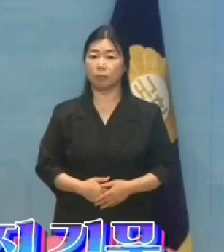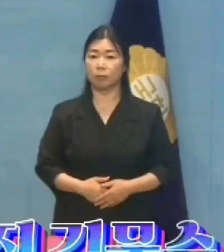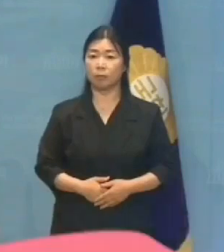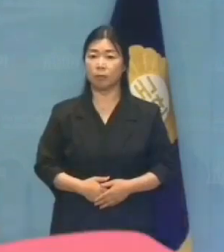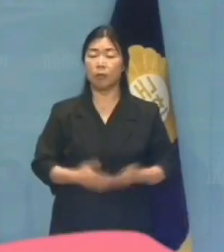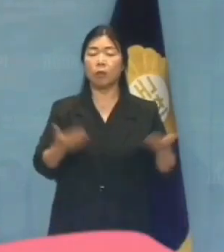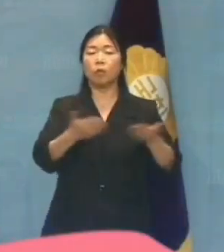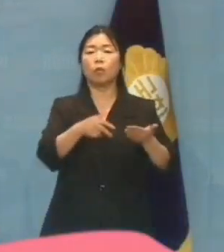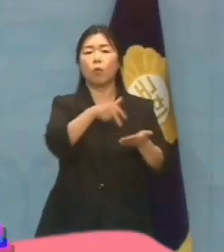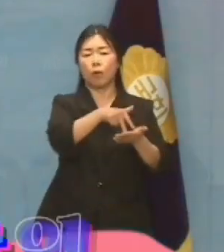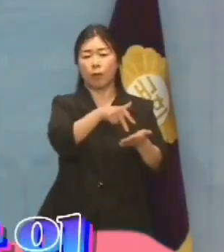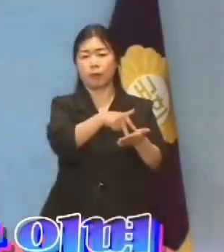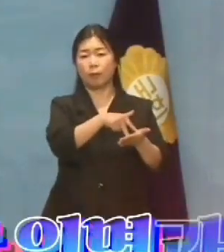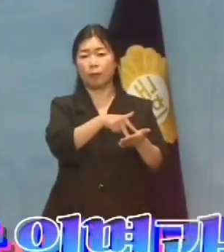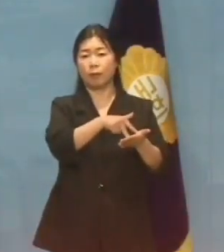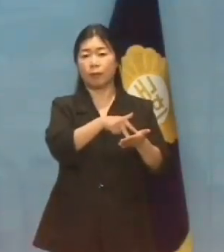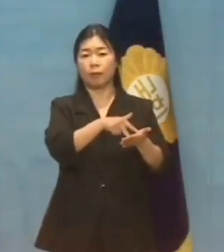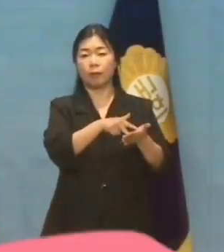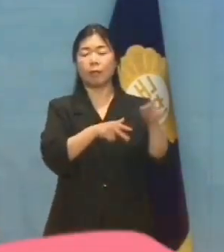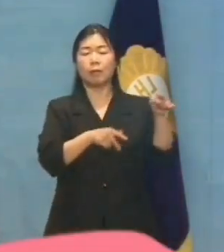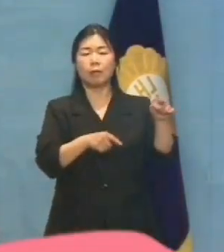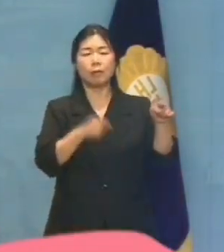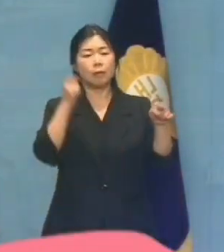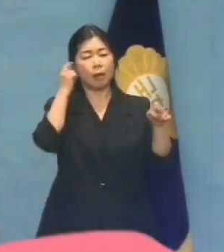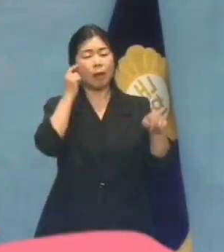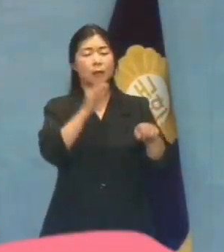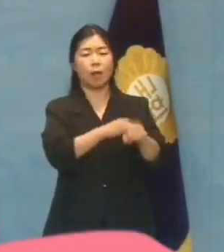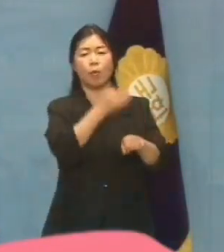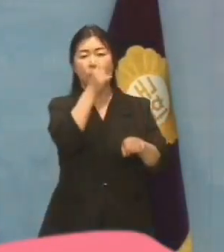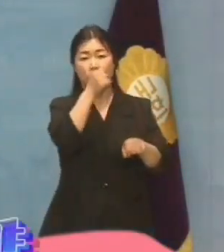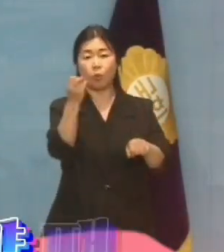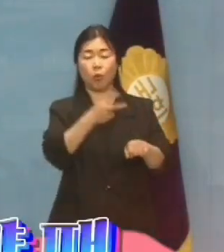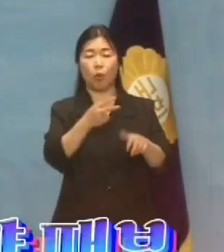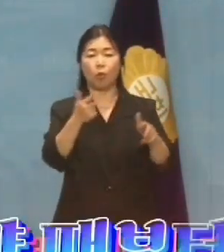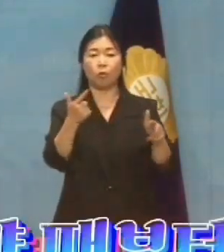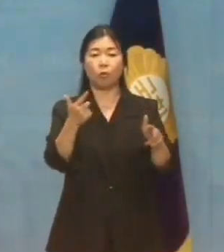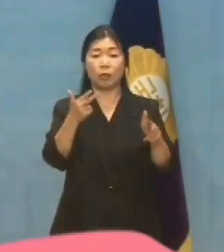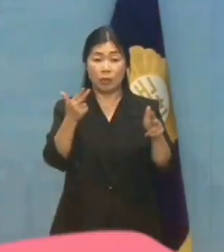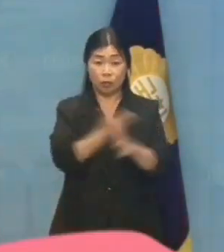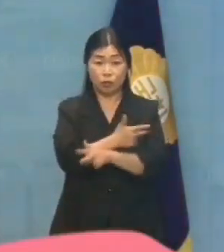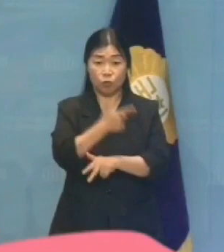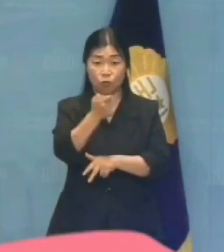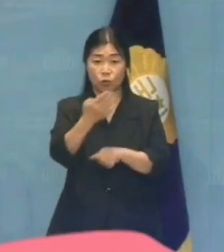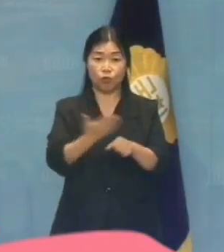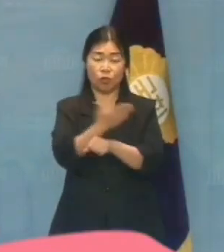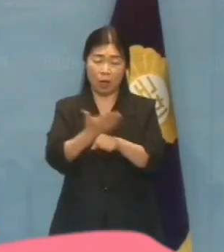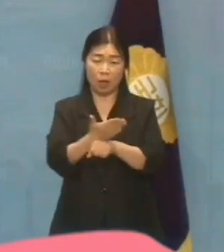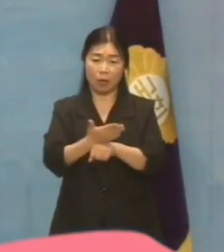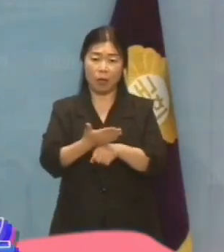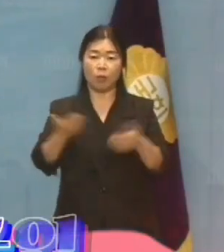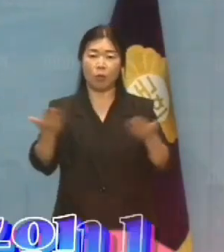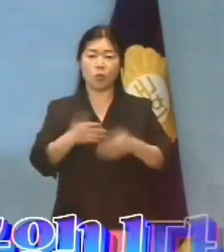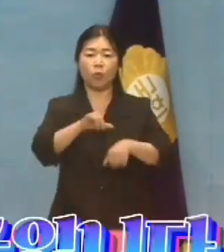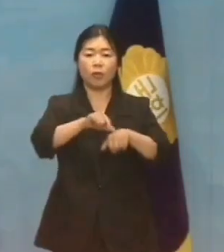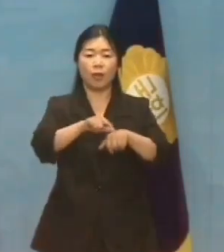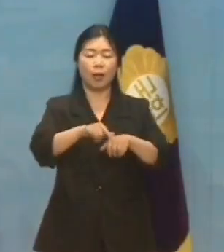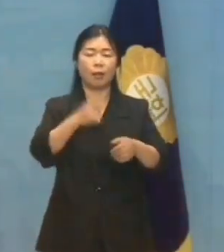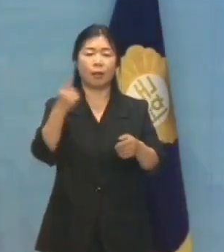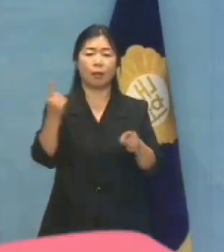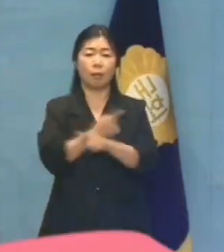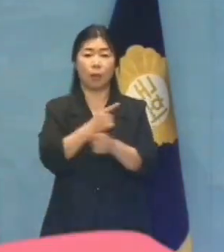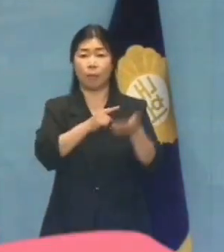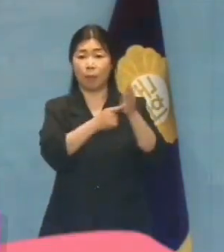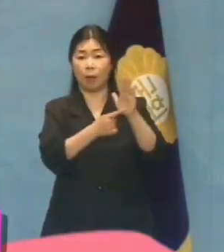가진 김문수 경사노위위원장 임명과 69시간제 노동계약 때부터 이미 예견된 파국입니다.